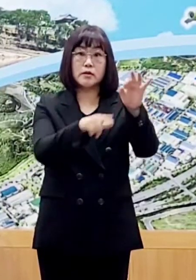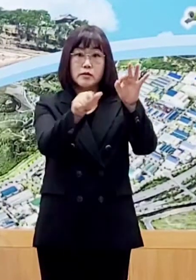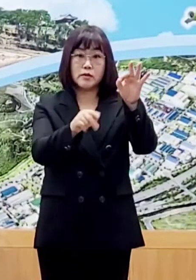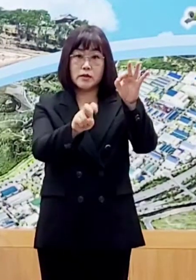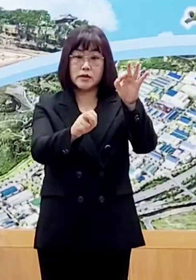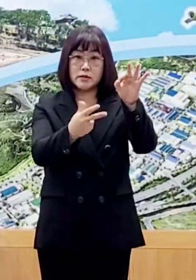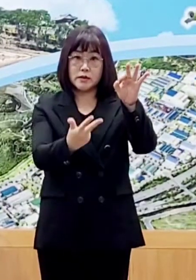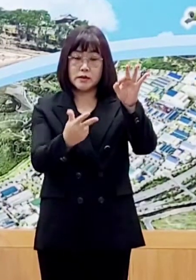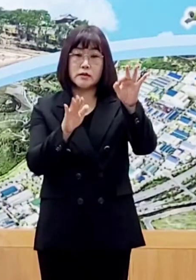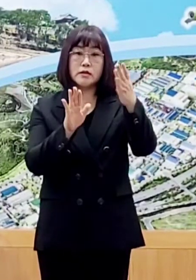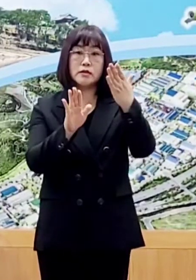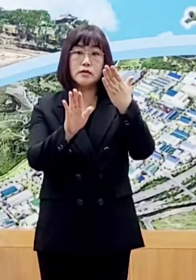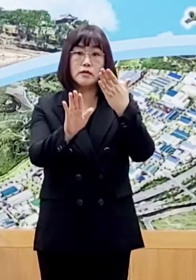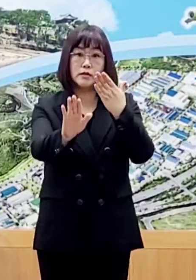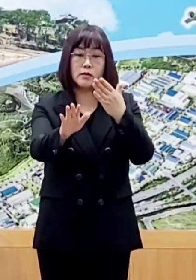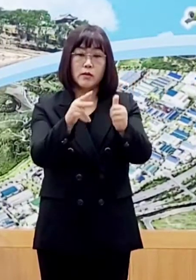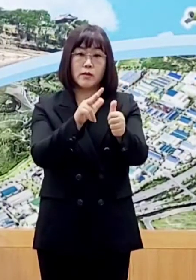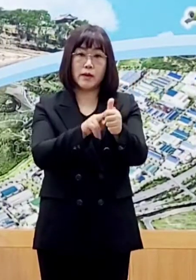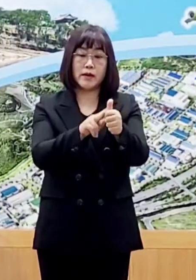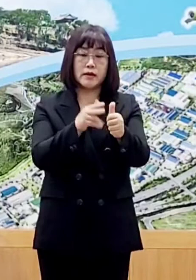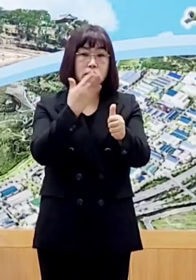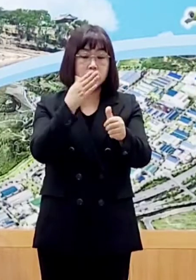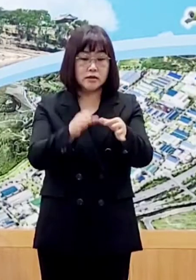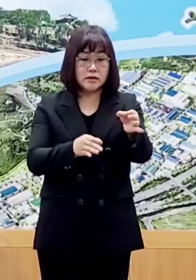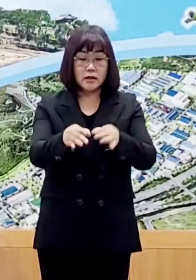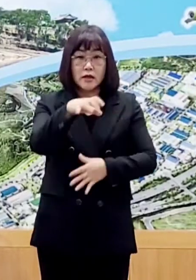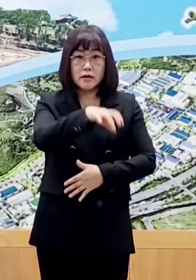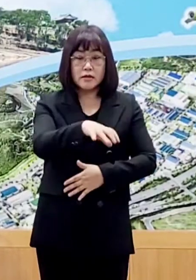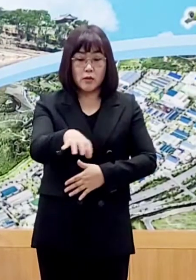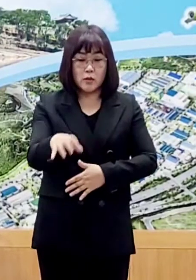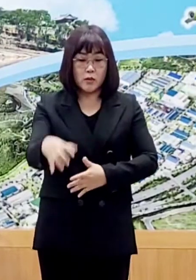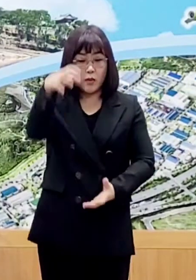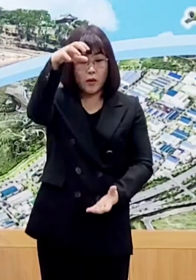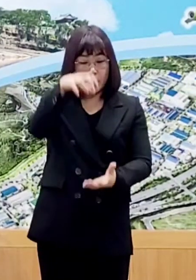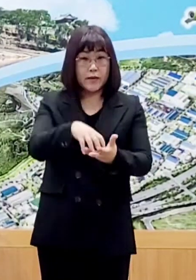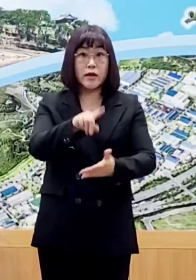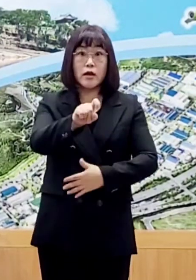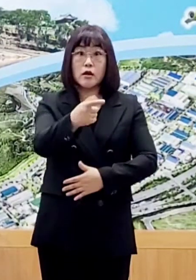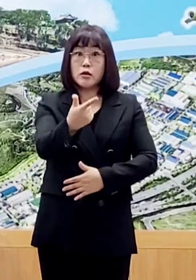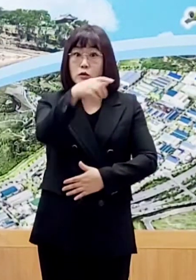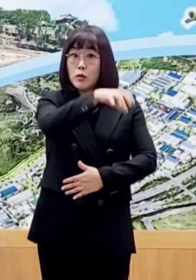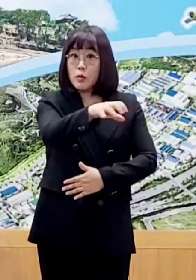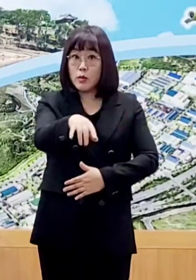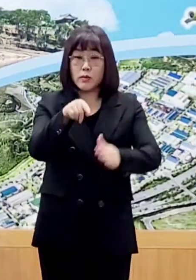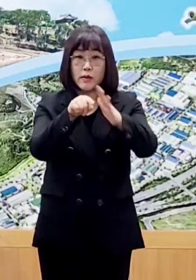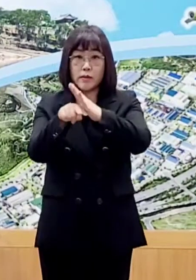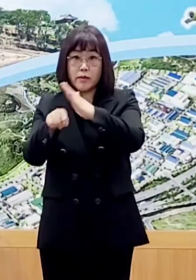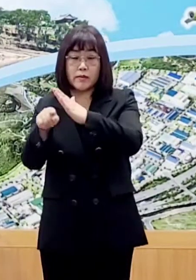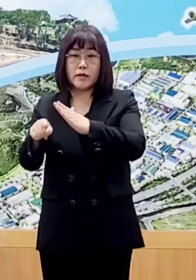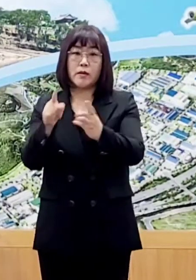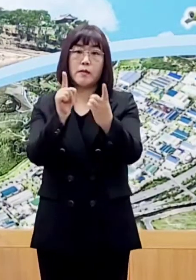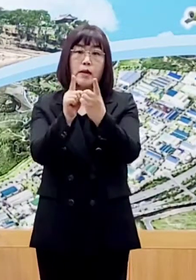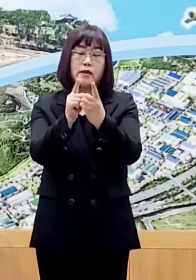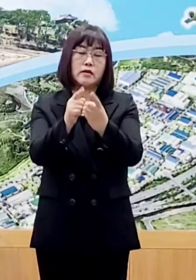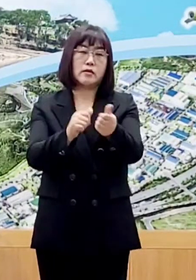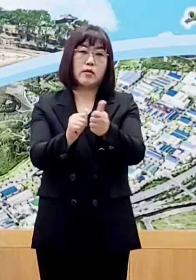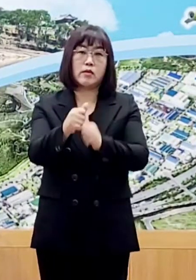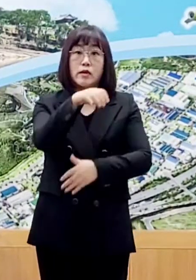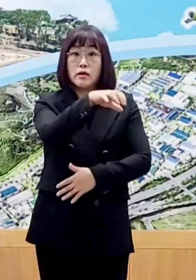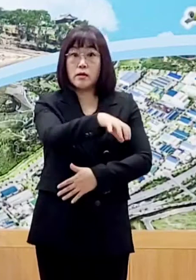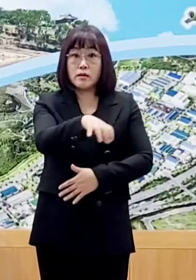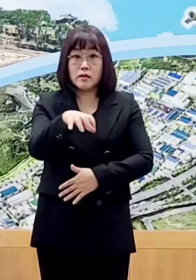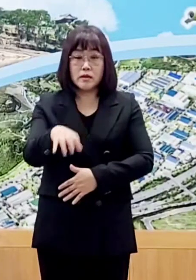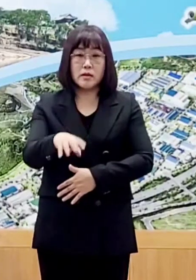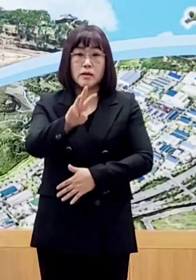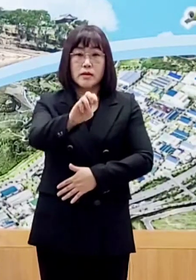27일 이후 마트 식당 등 16곳을 방문하였으며 접촉자 동선 노출자